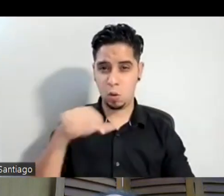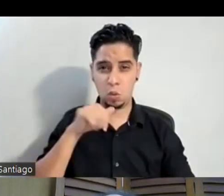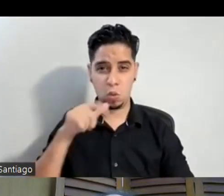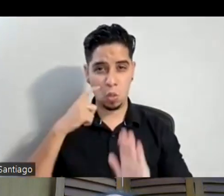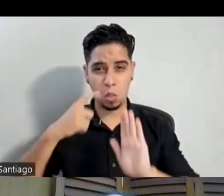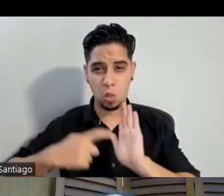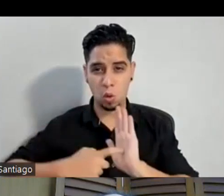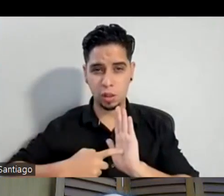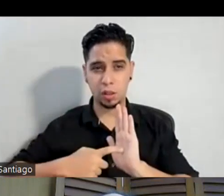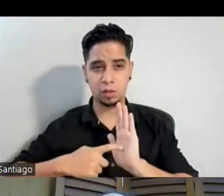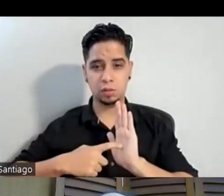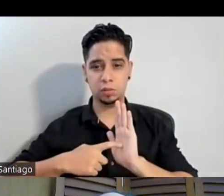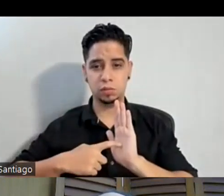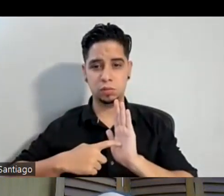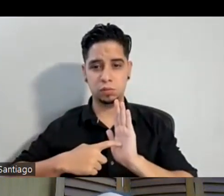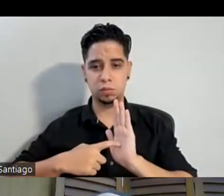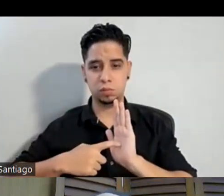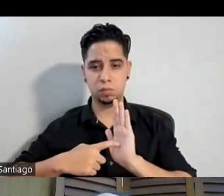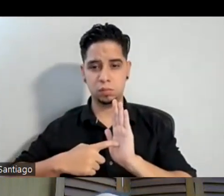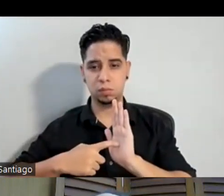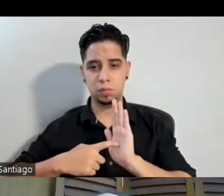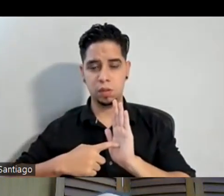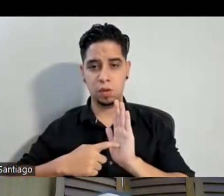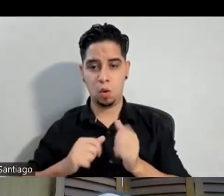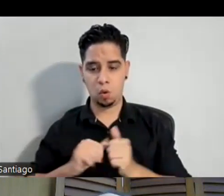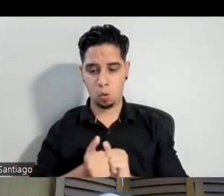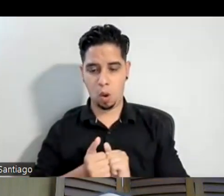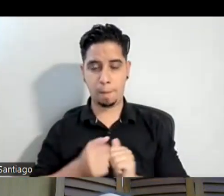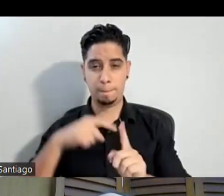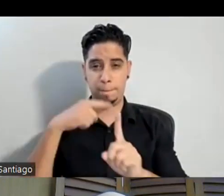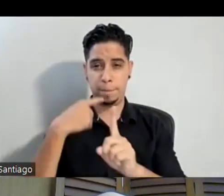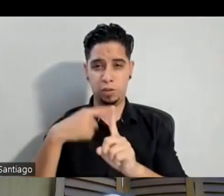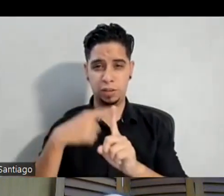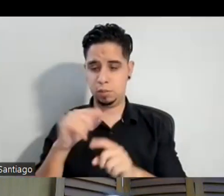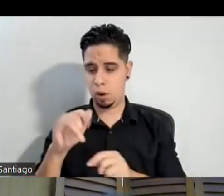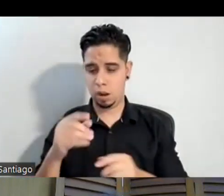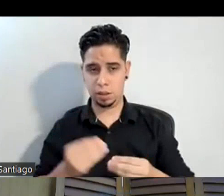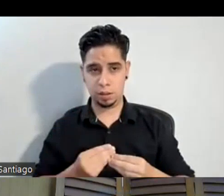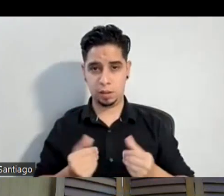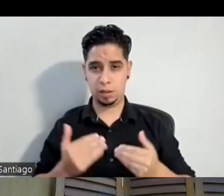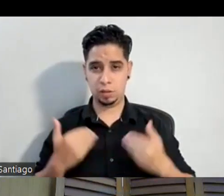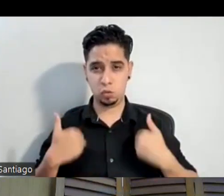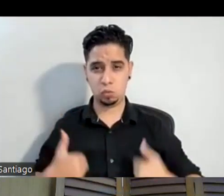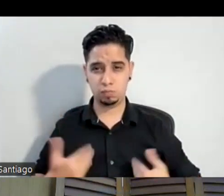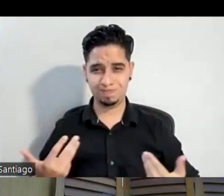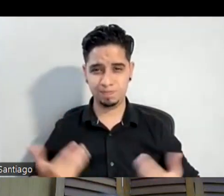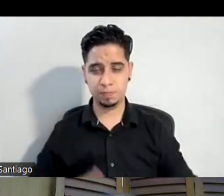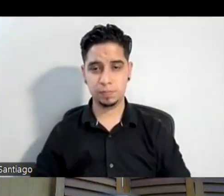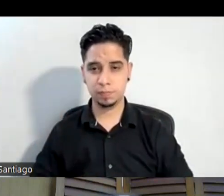es o sea cuánto es el efecto positivo que está teniendo el arte en ellos y y se dan